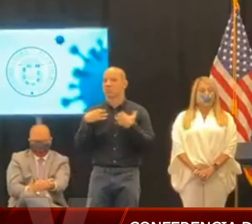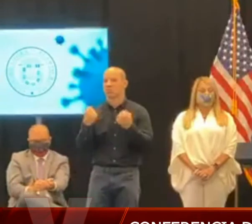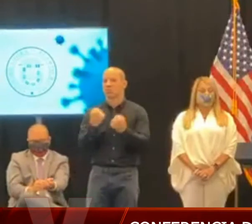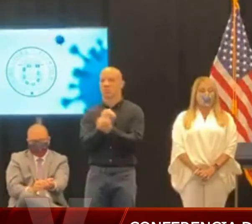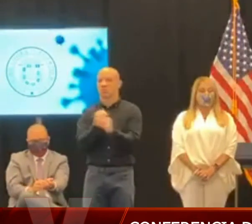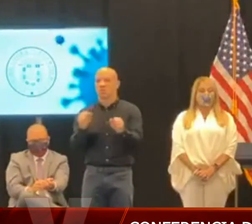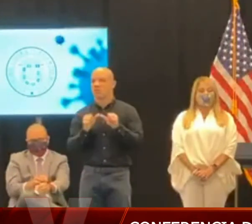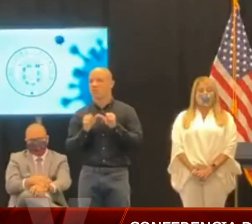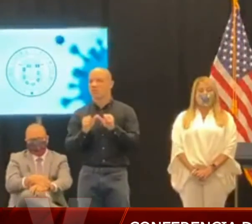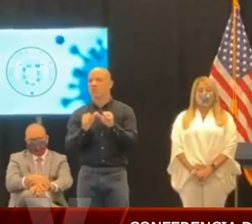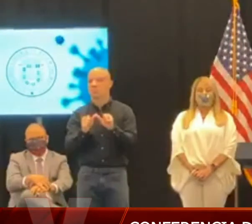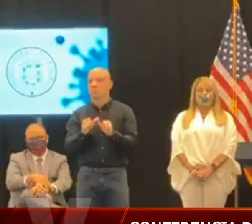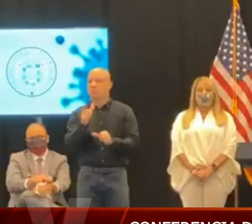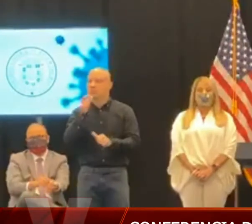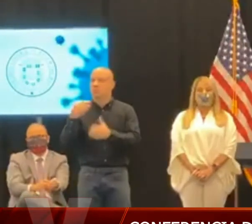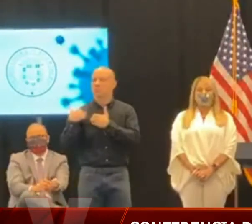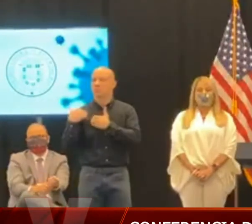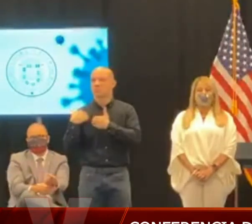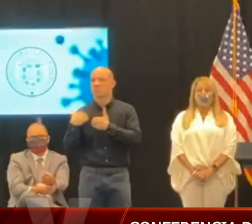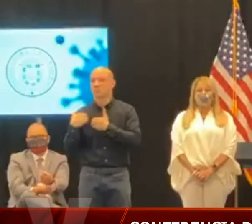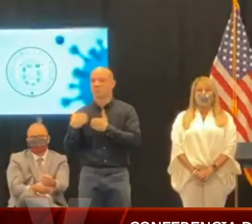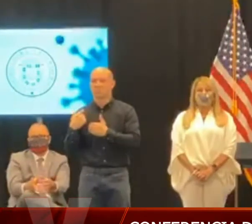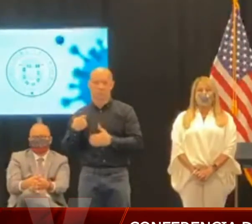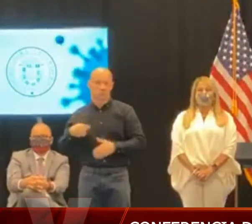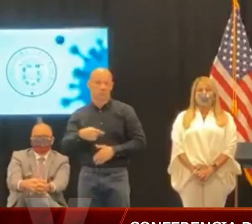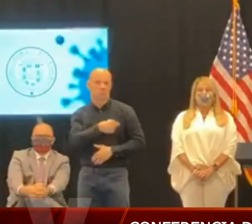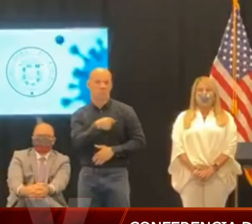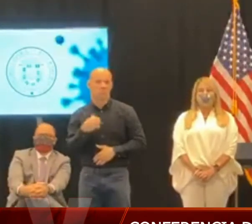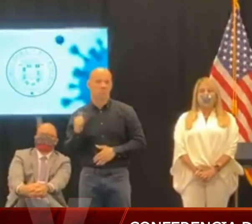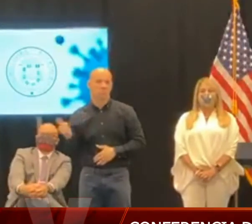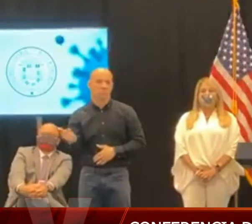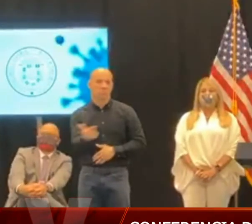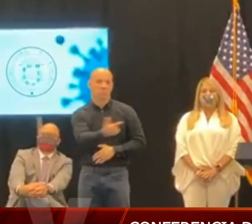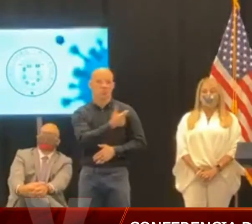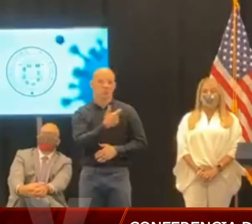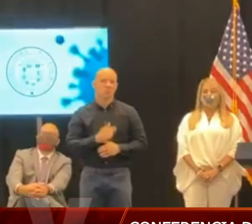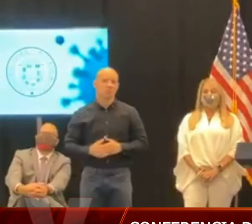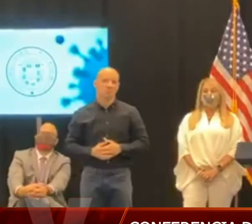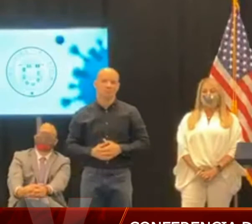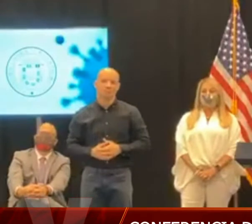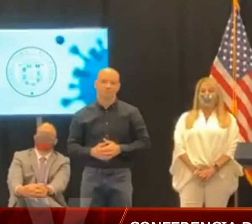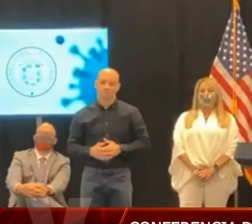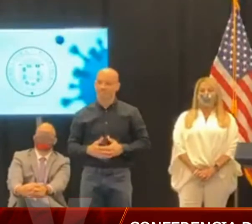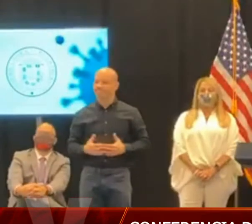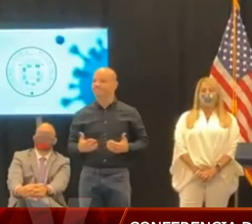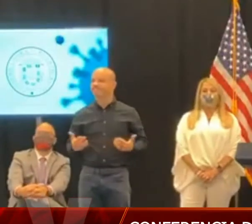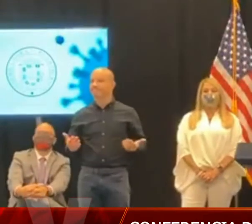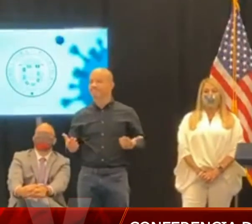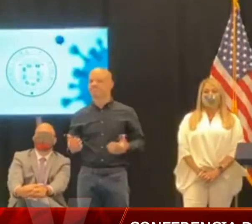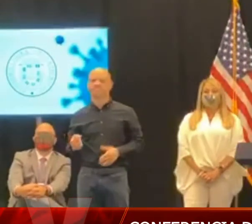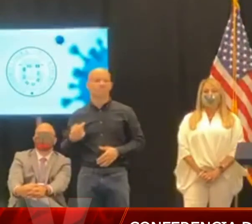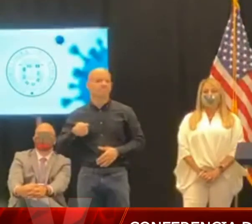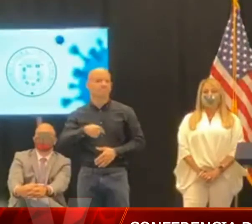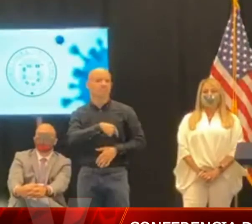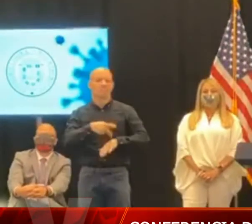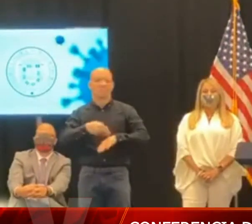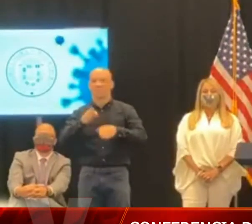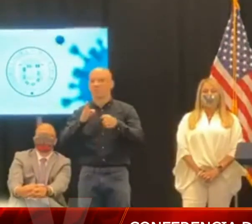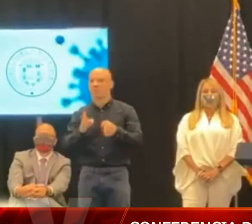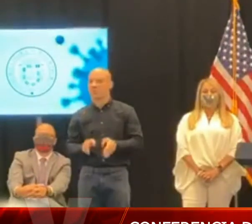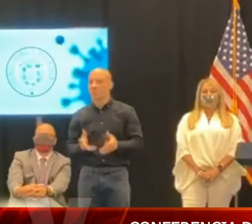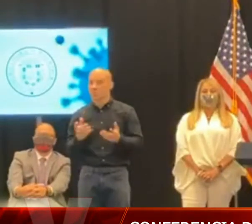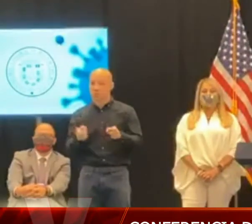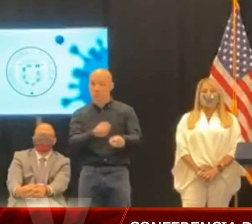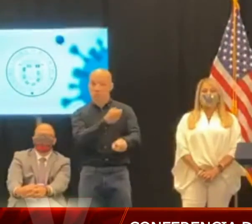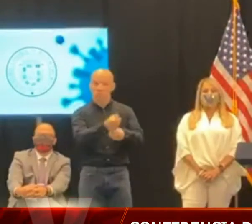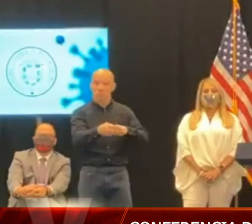como dijo la gobernadora. No tengo la menor duda de que los puertorriqueños no queremos afectar la salud de nuestra propia